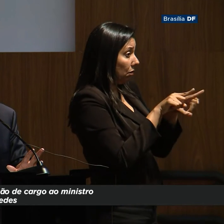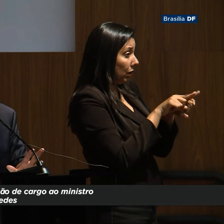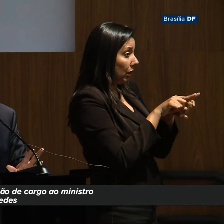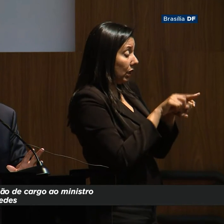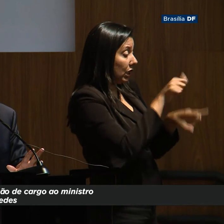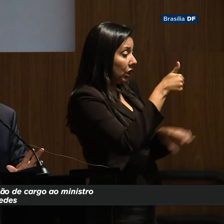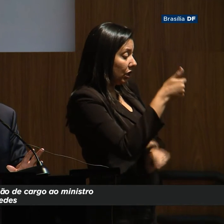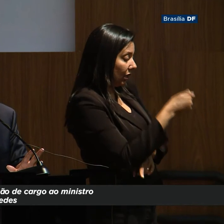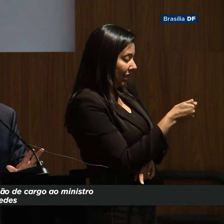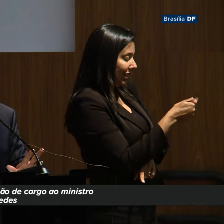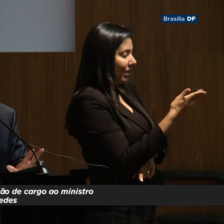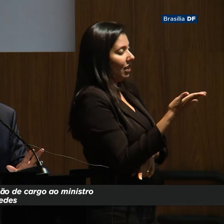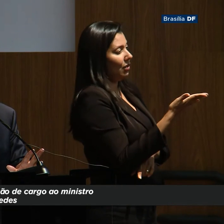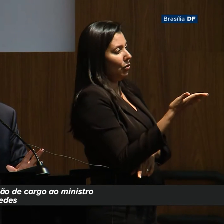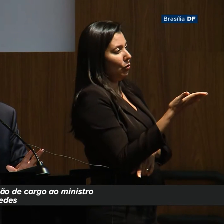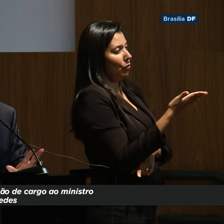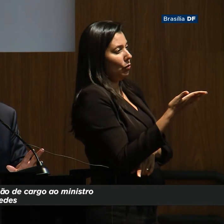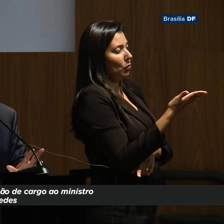17 bi,